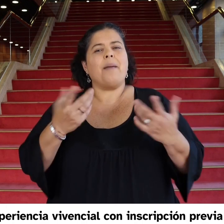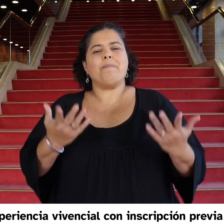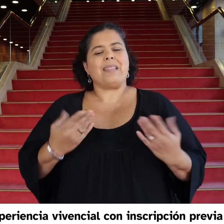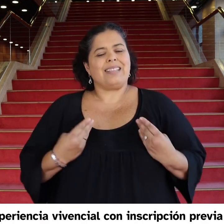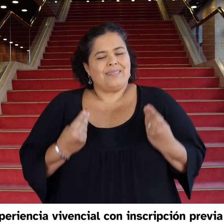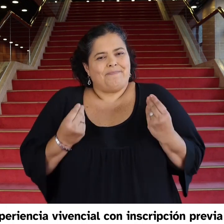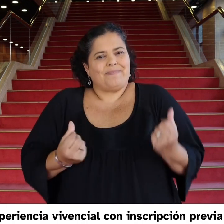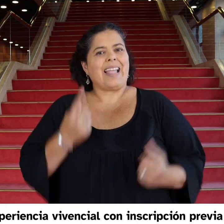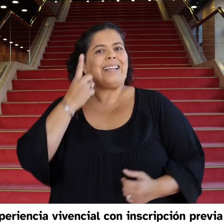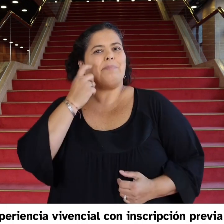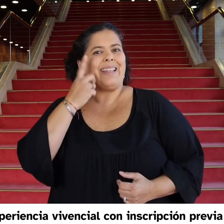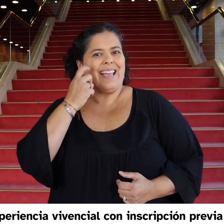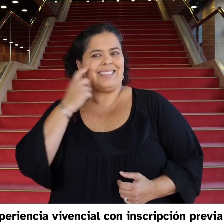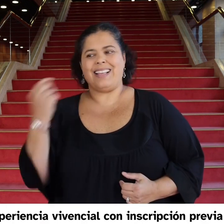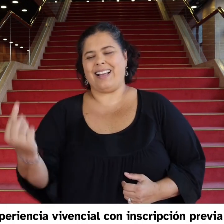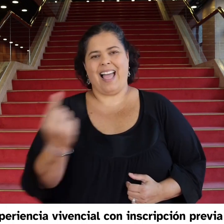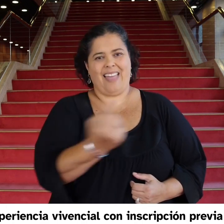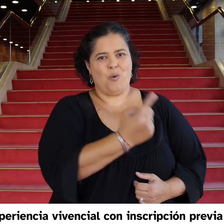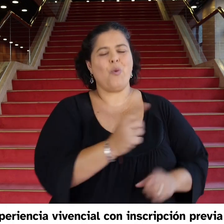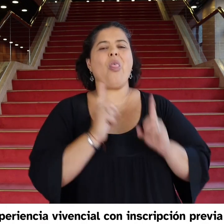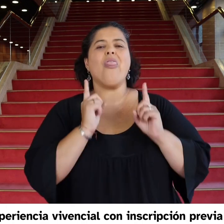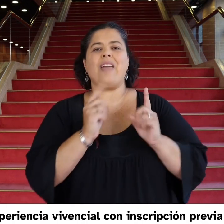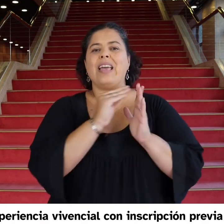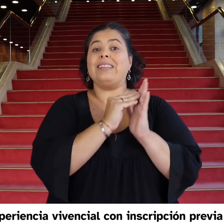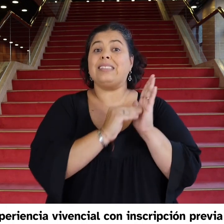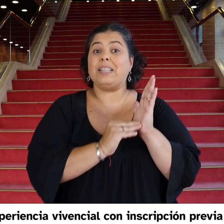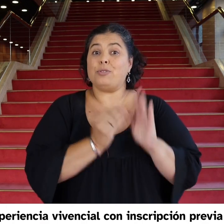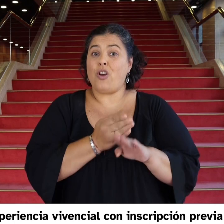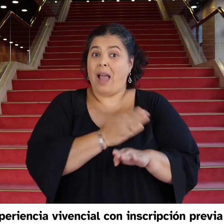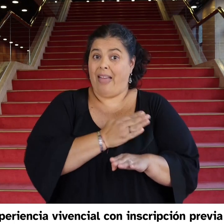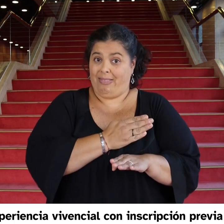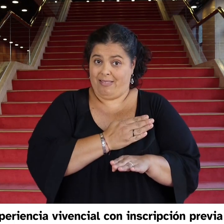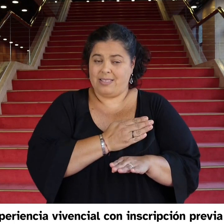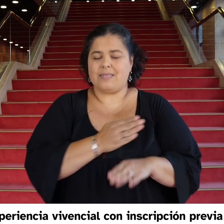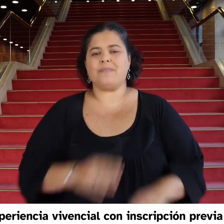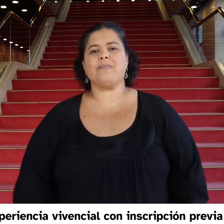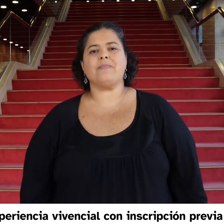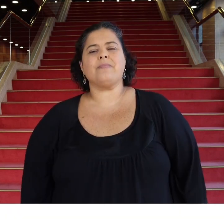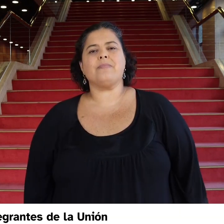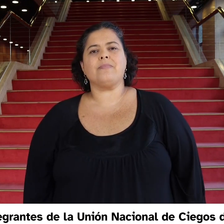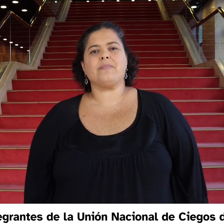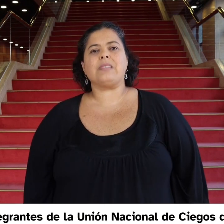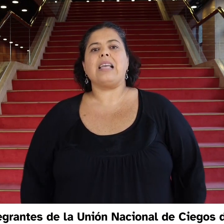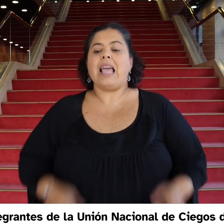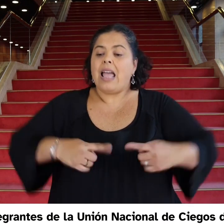Experiencia vivencial con inscripción previa donde los integrantes de la Unión Nacional de Ciegos del Uruguay, UNCU,